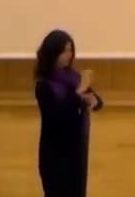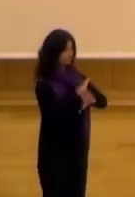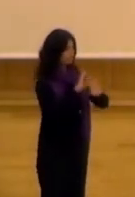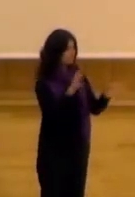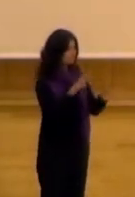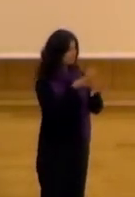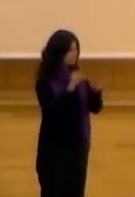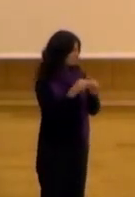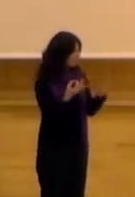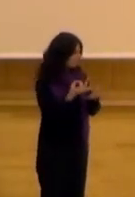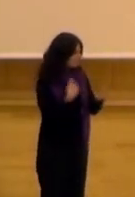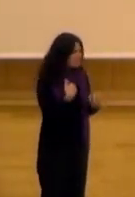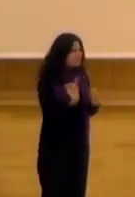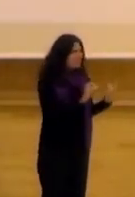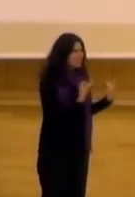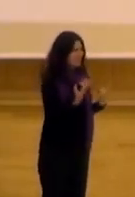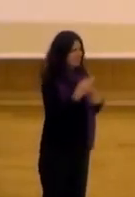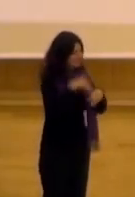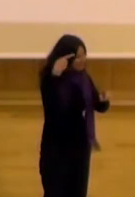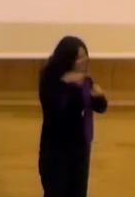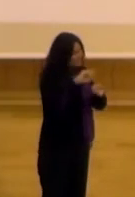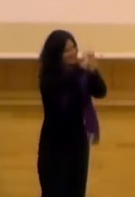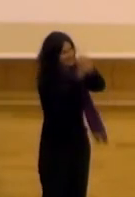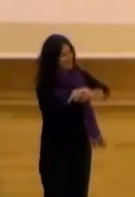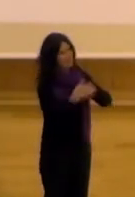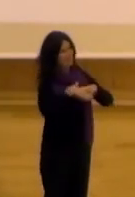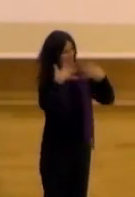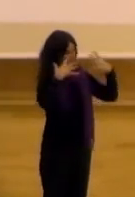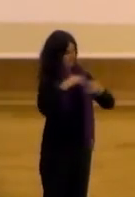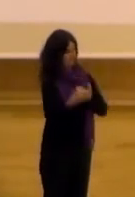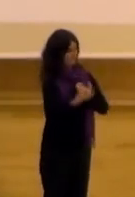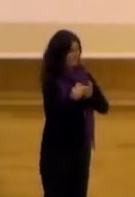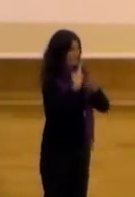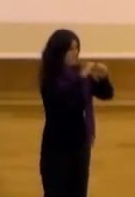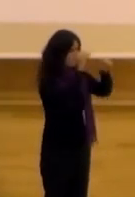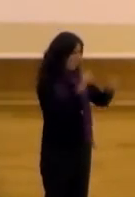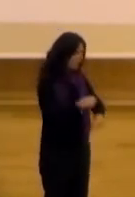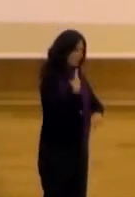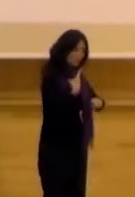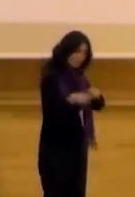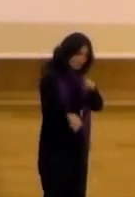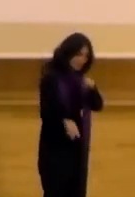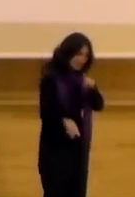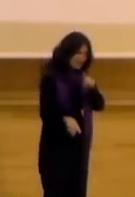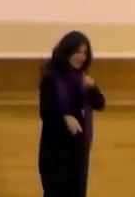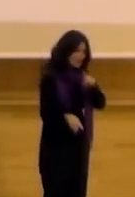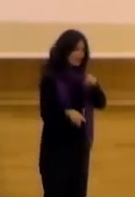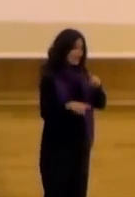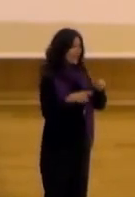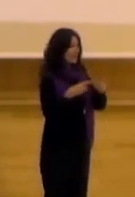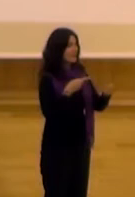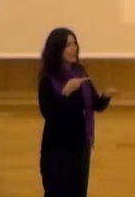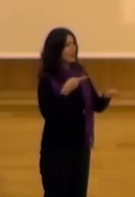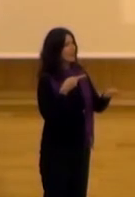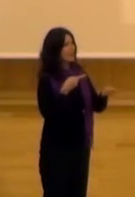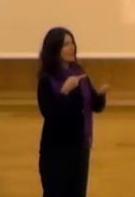¿qué pasa con todo esto? ¿Qué necesitamos para que esto cambie, para hacer realidad la participación y un modelo diferente de